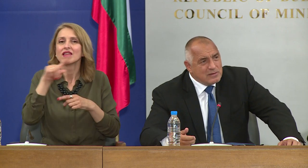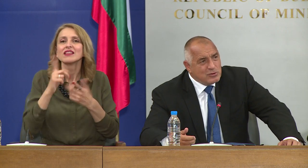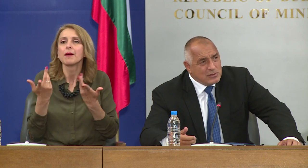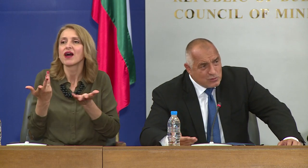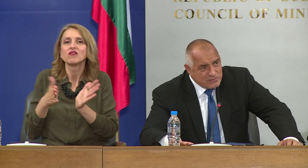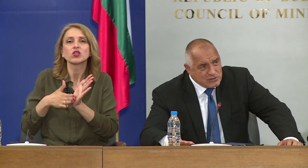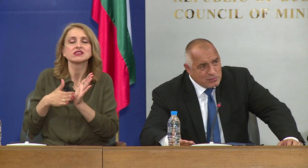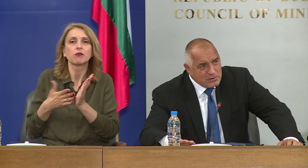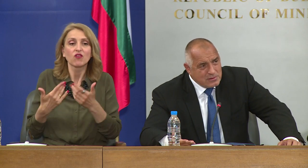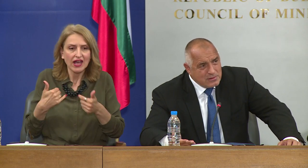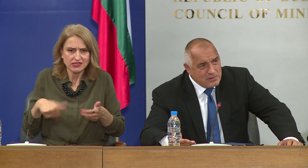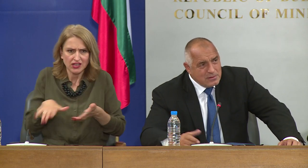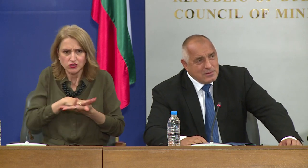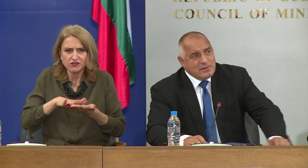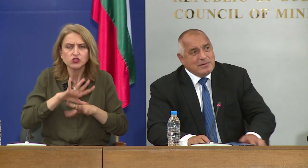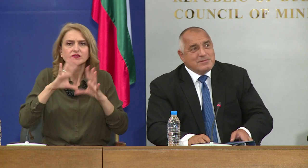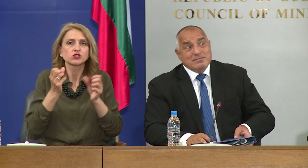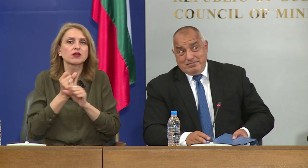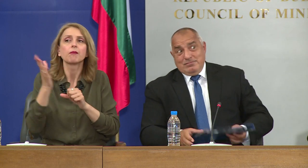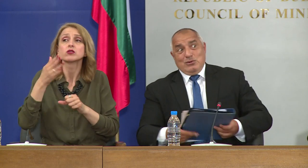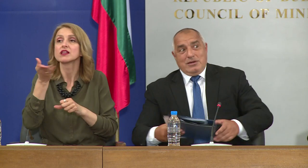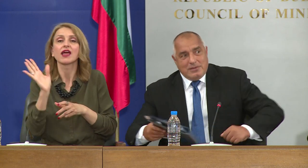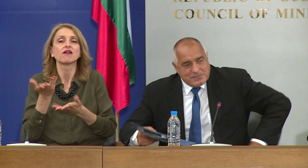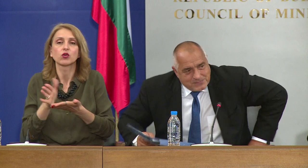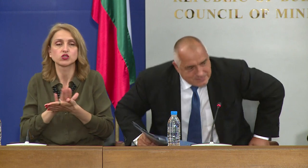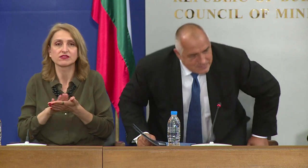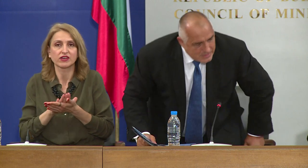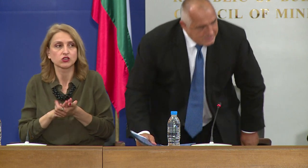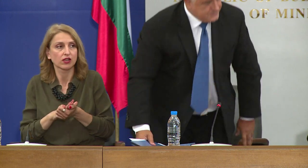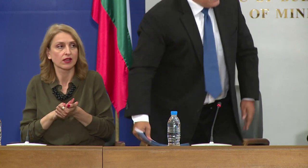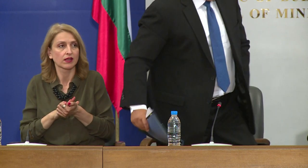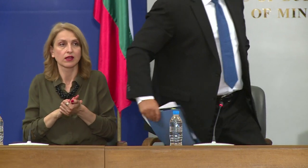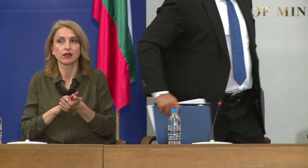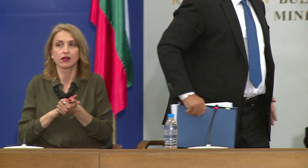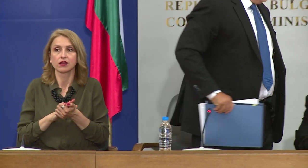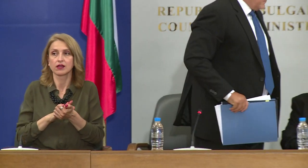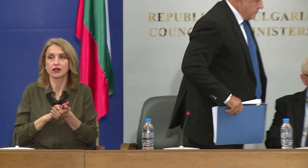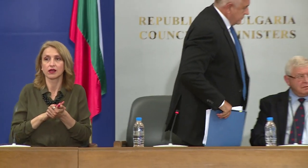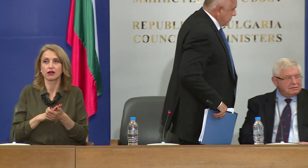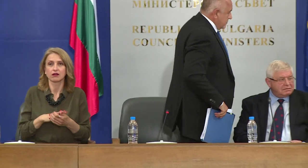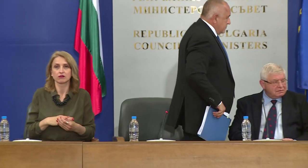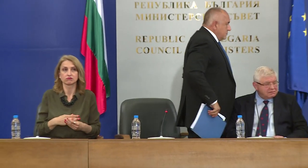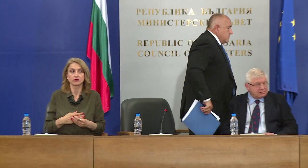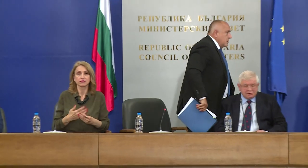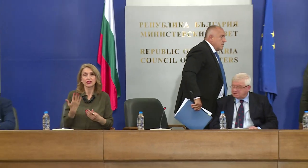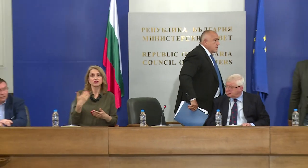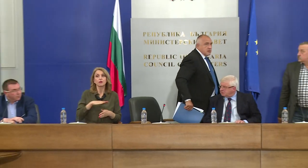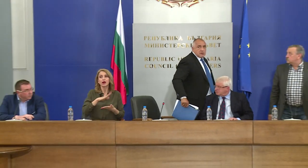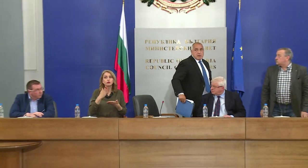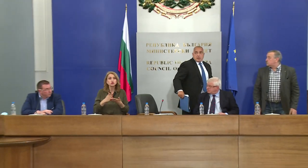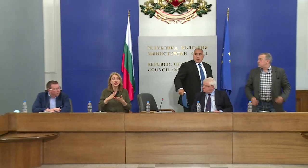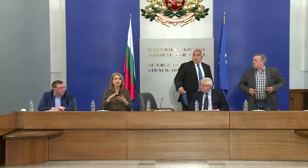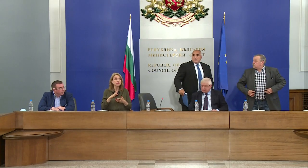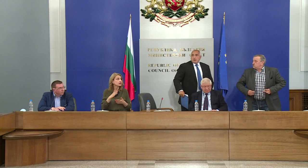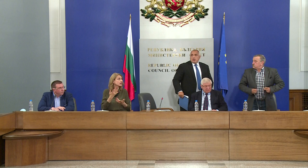да се похвалят после. Кога ще свършат после? Благодаря. Все пак през последните няколко дни има рекорден брой заразени. В